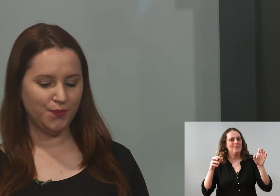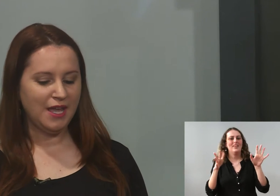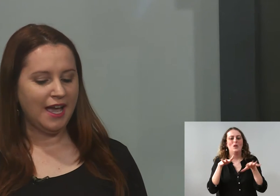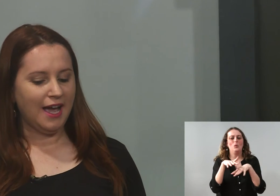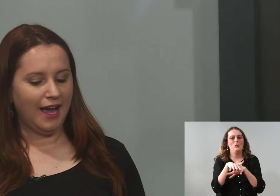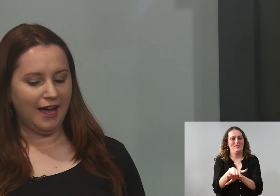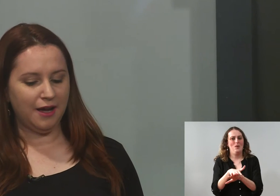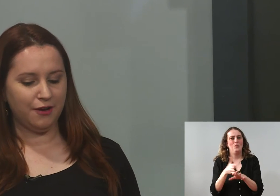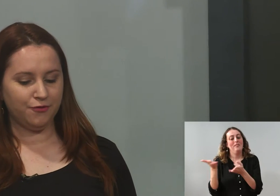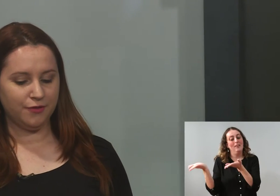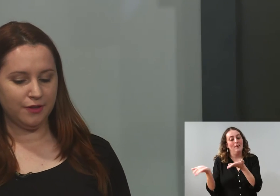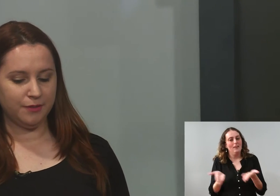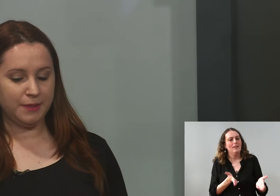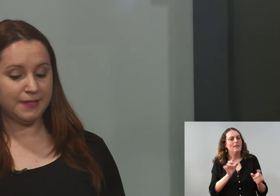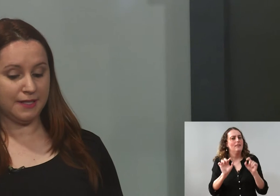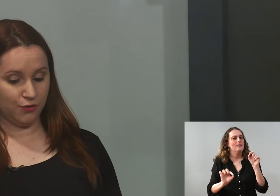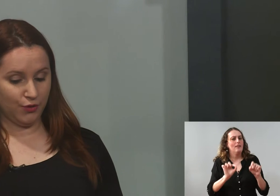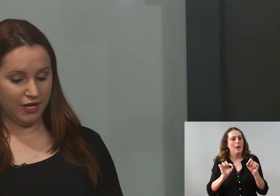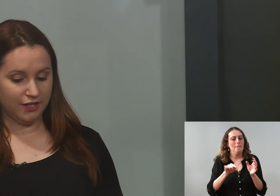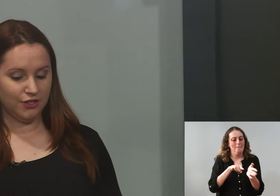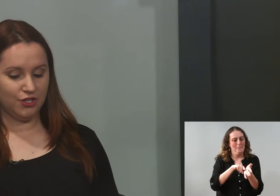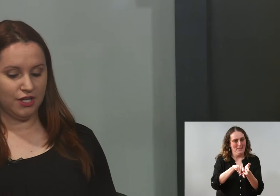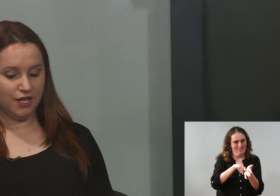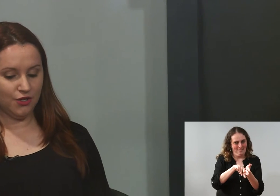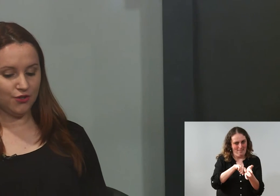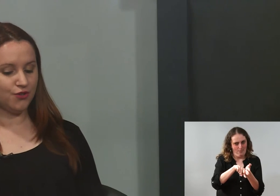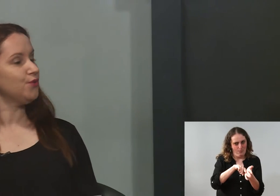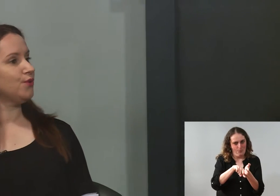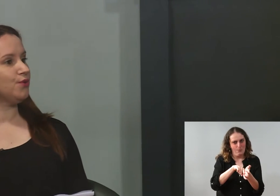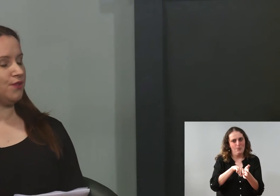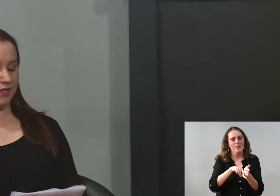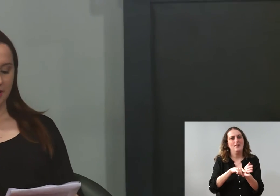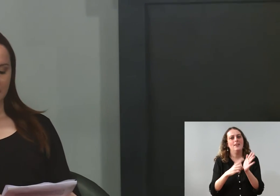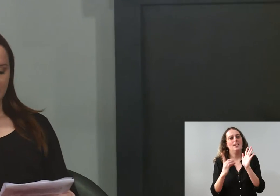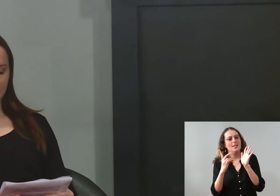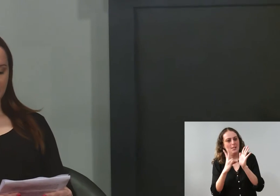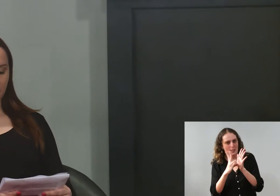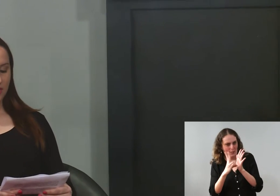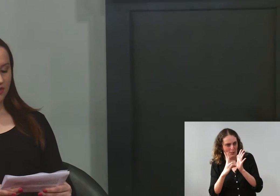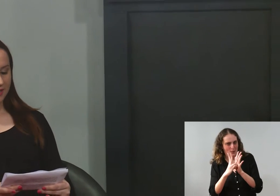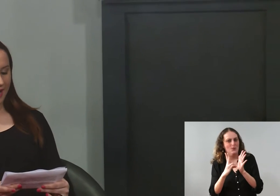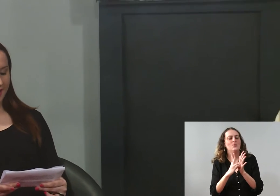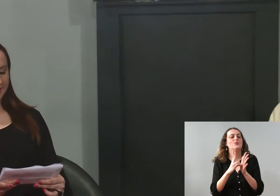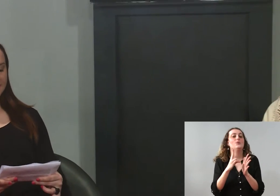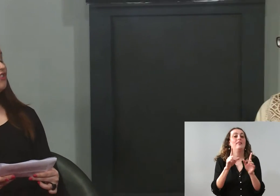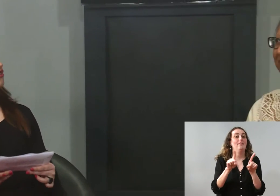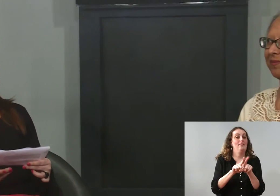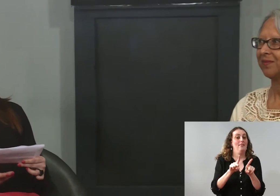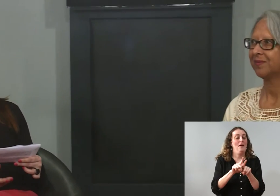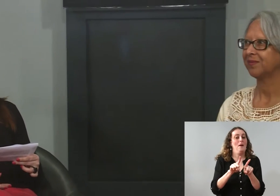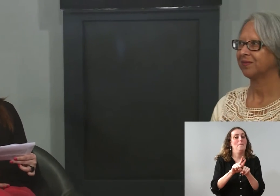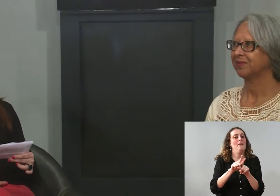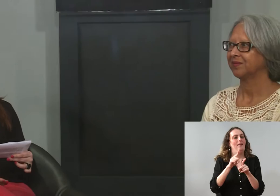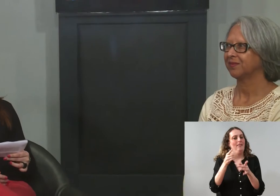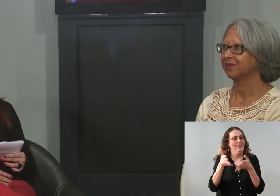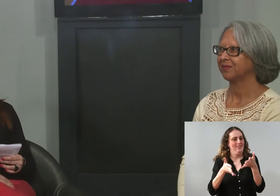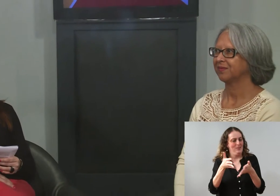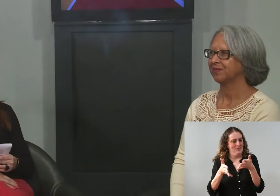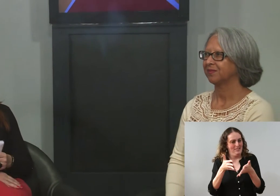a pesquisadora de índios, surdos e línguas de sinais, Shirley Vilhalva. Tudo